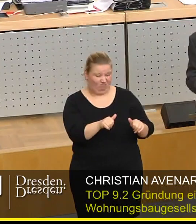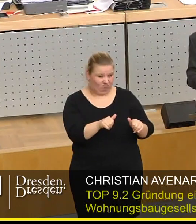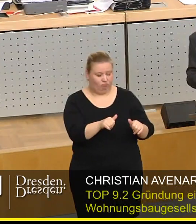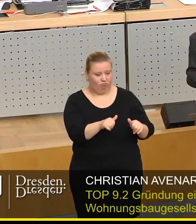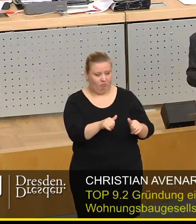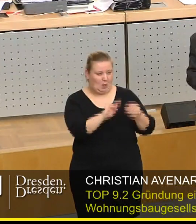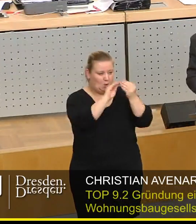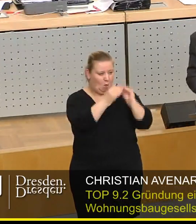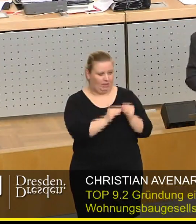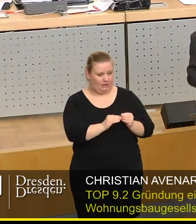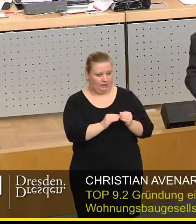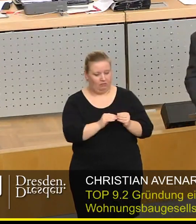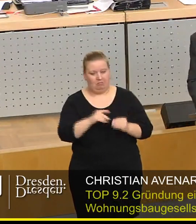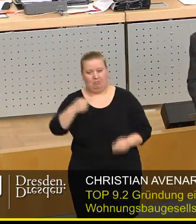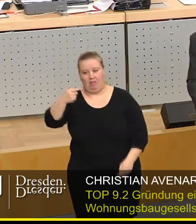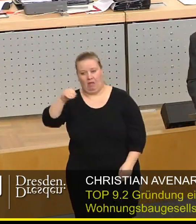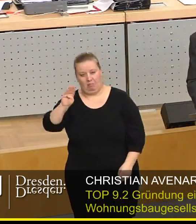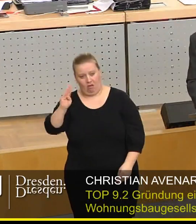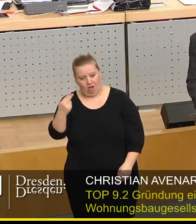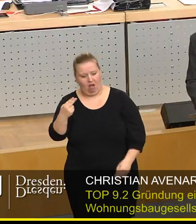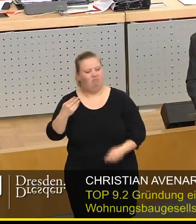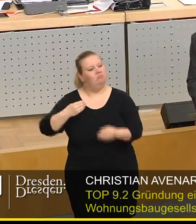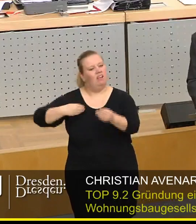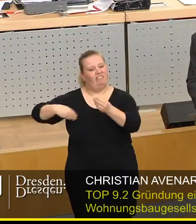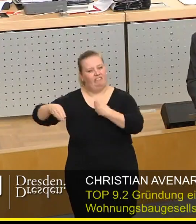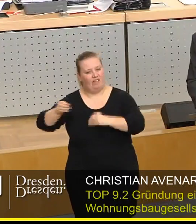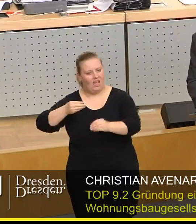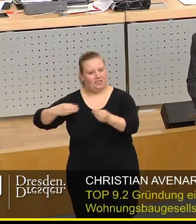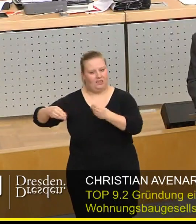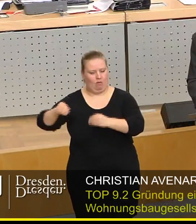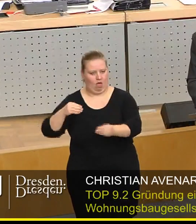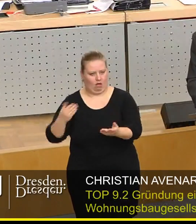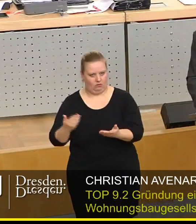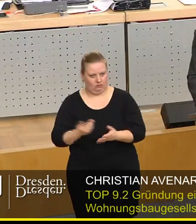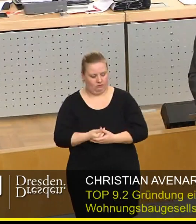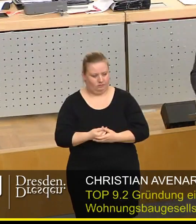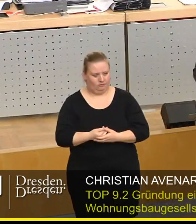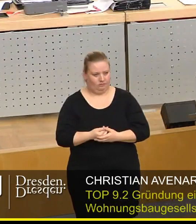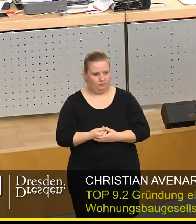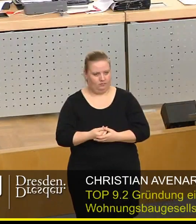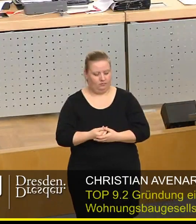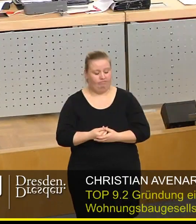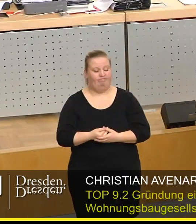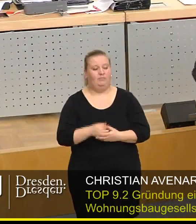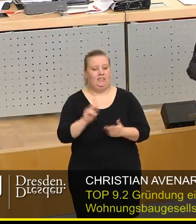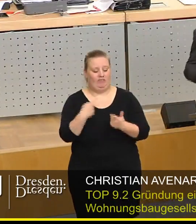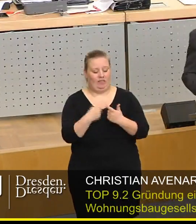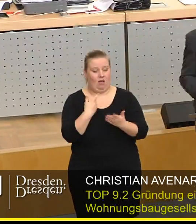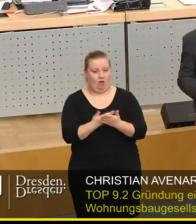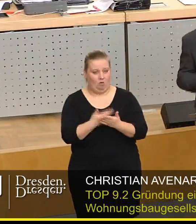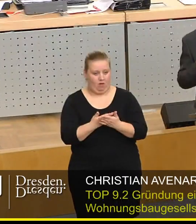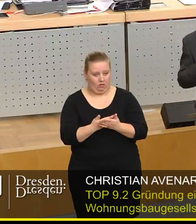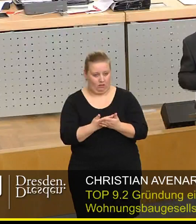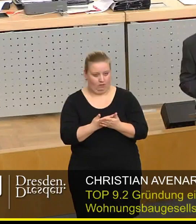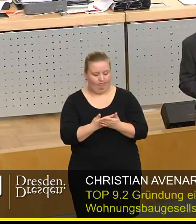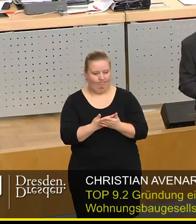als wenn man die GmbH hätte, die wesentlich flexibler ist. Und das Zweite ist, dass wir versucht